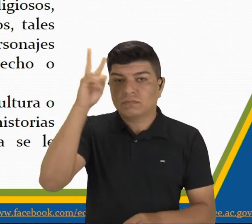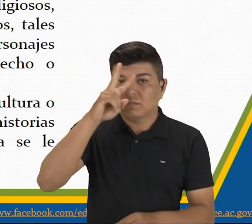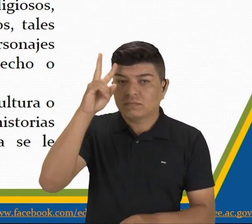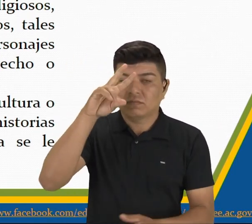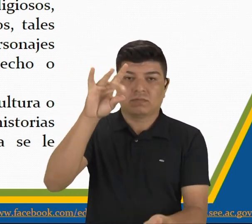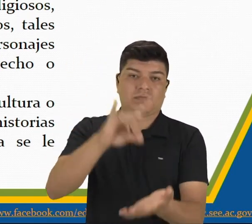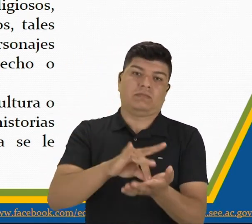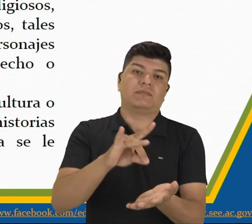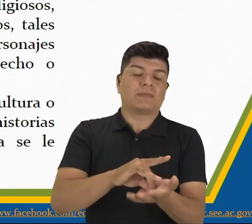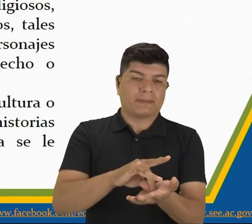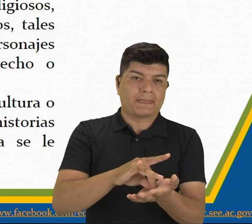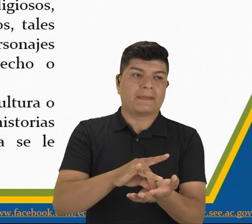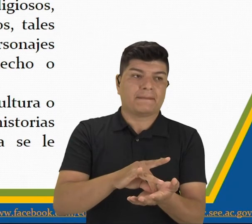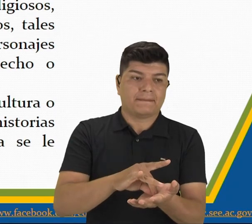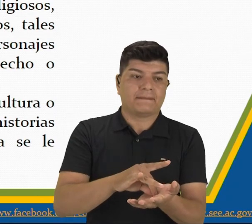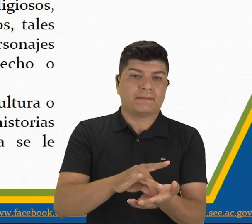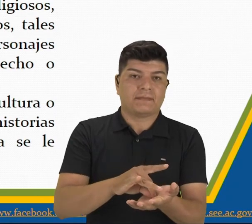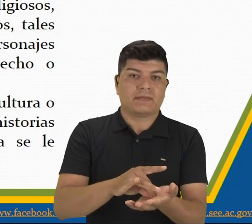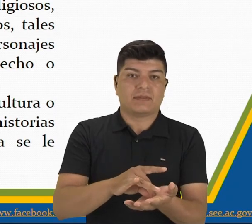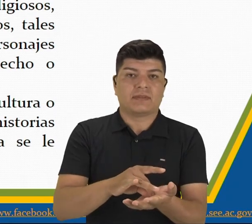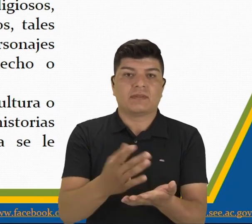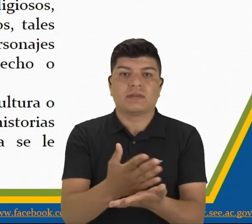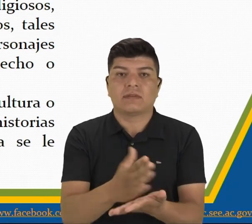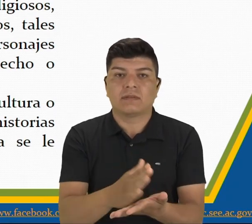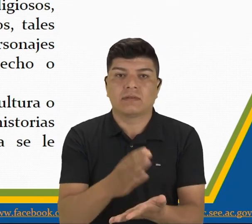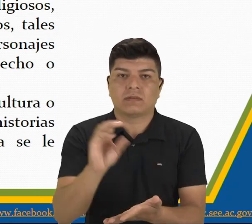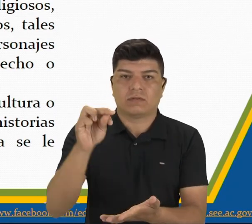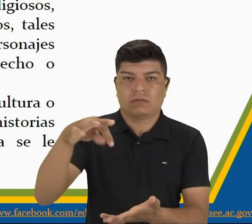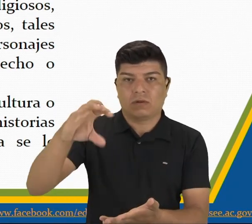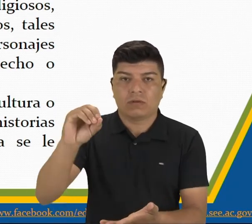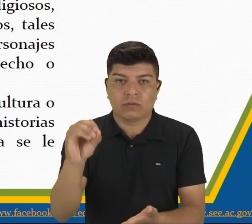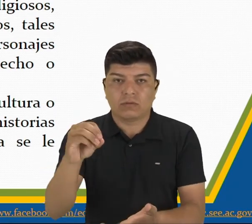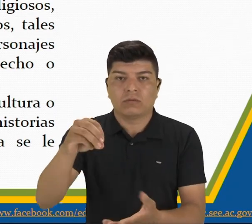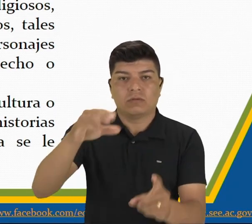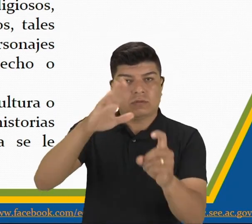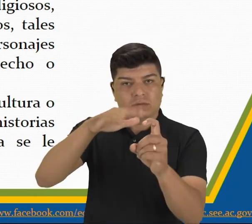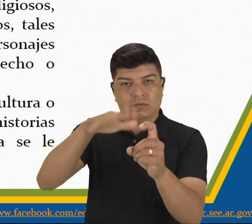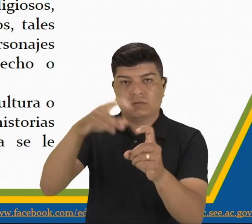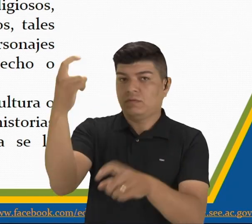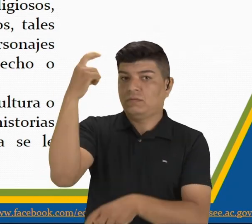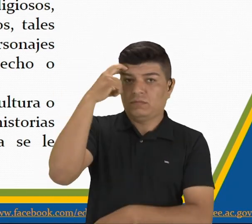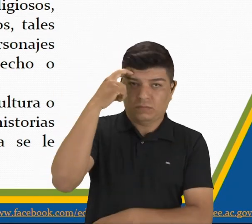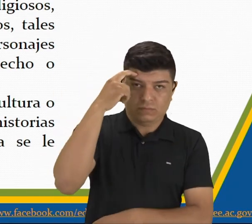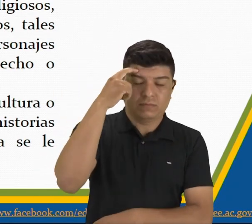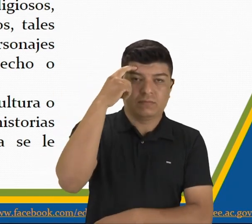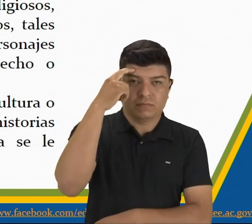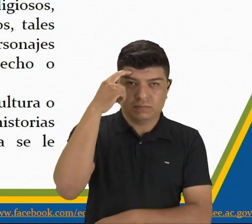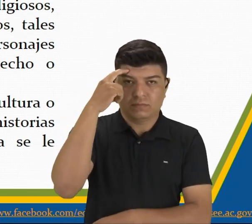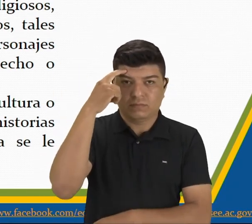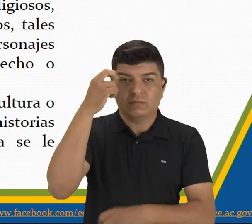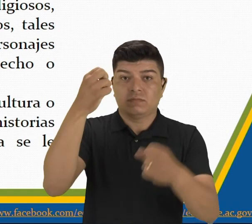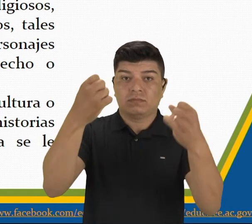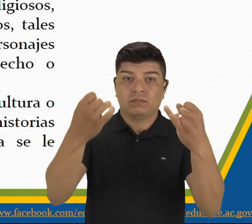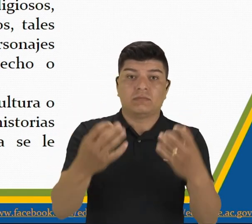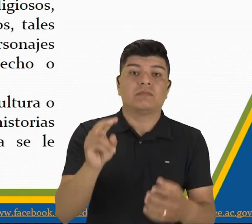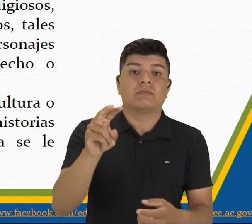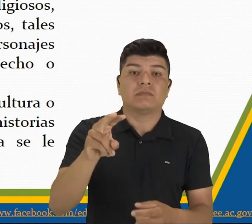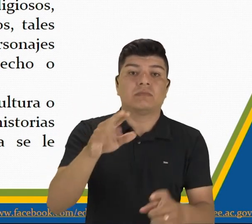verdaderas. Al conjunto de los mitos de una cultura, se denomina